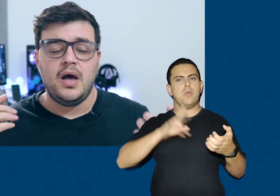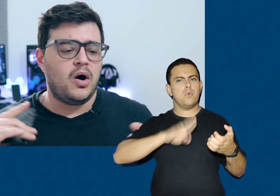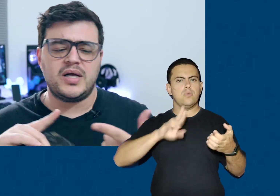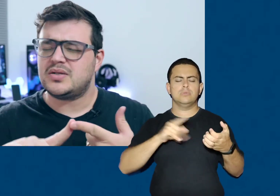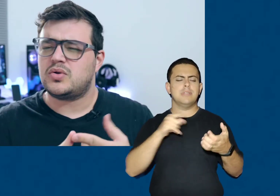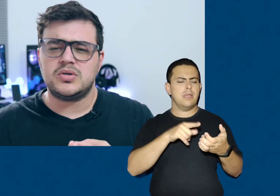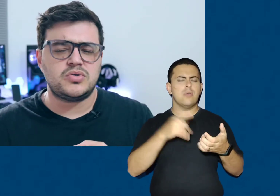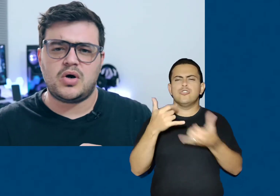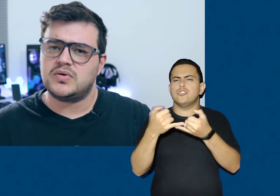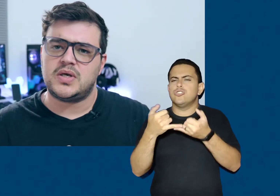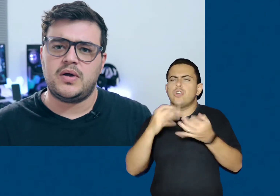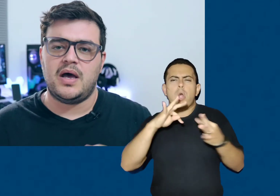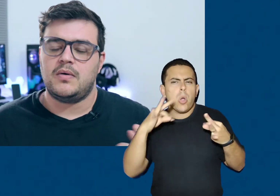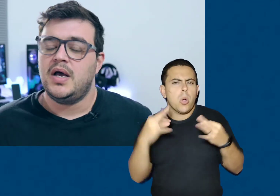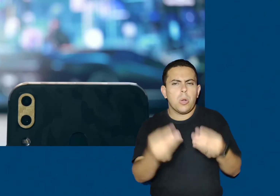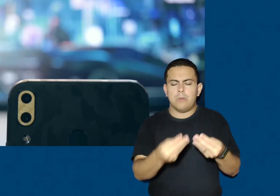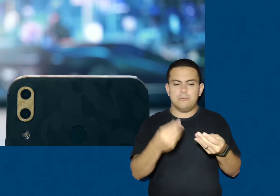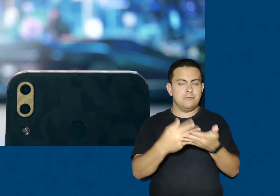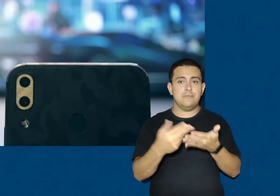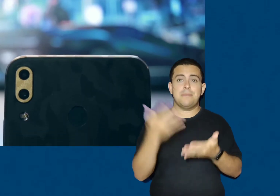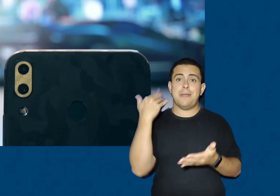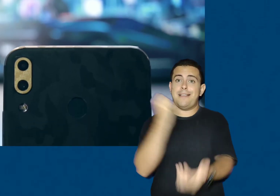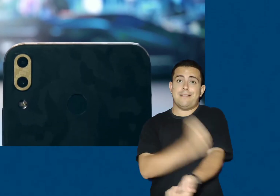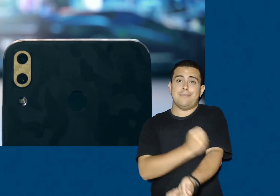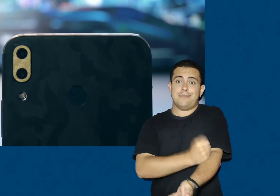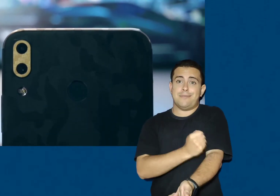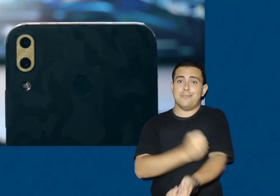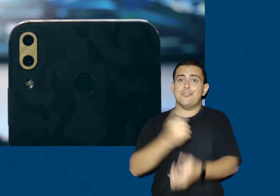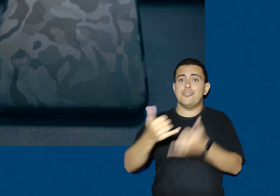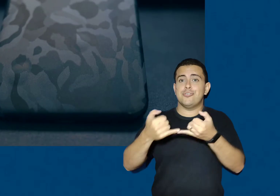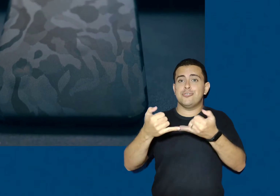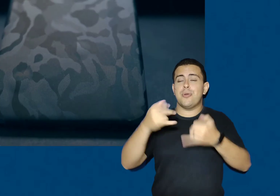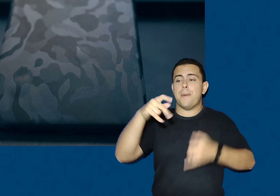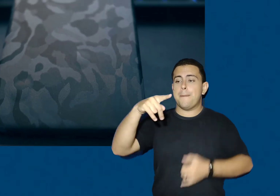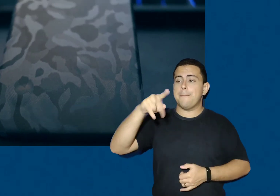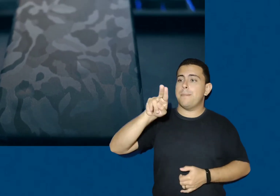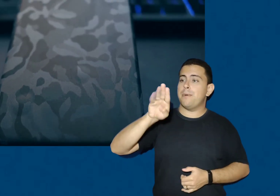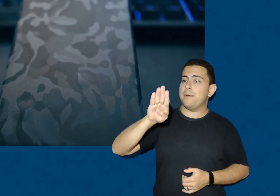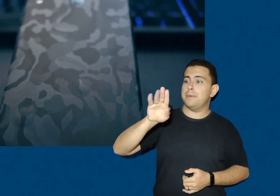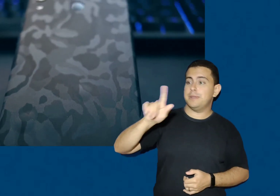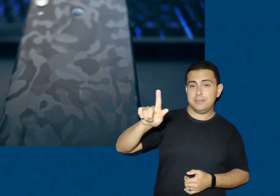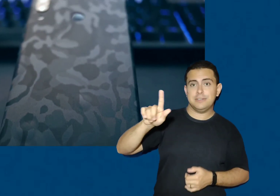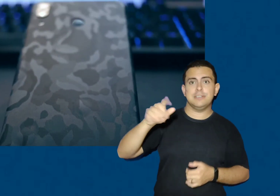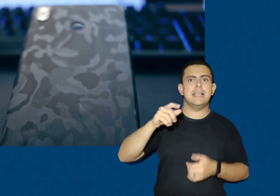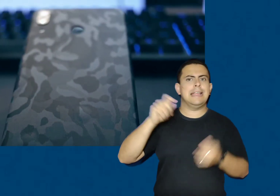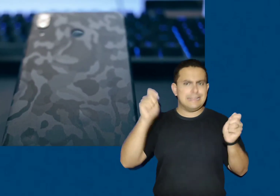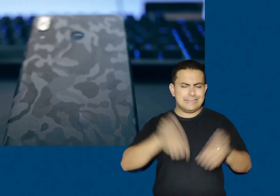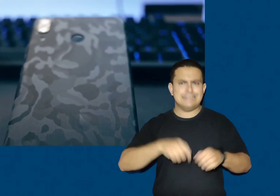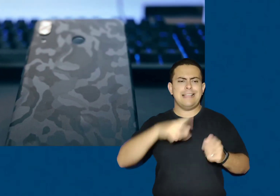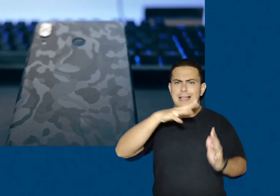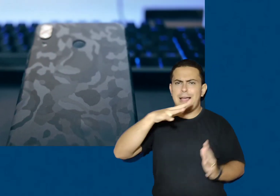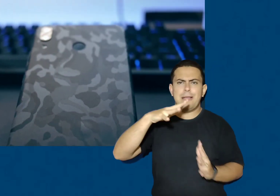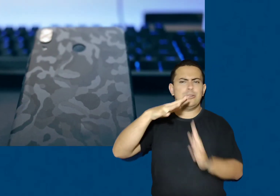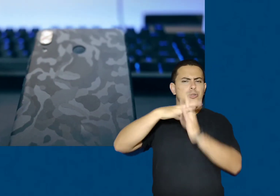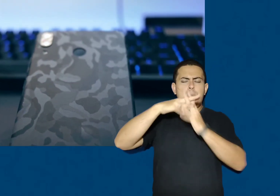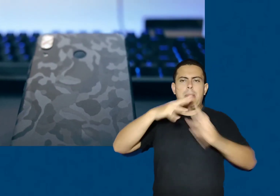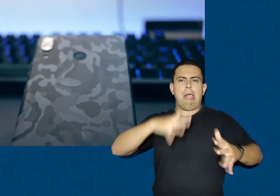roda todos os jogos que eu quero. Eu estava meio viciado em PUBG Mobile e assim, dá para rodar no Ultra sem nenhum lag.